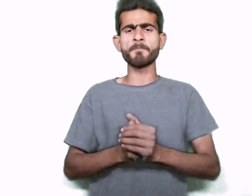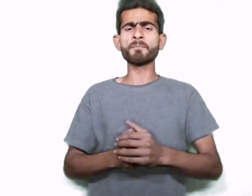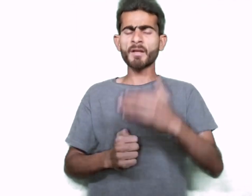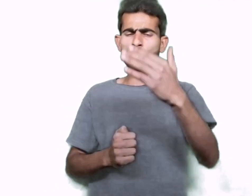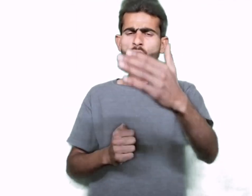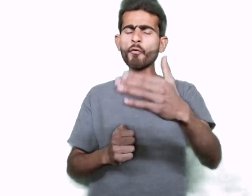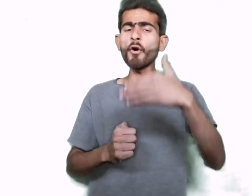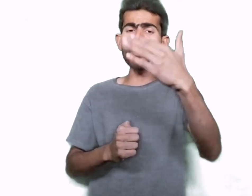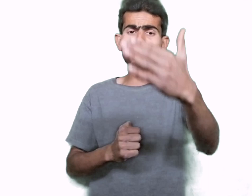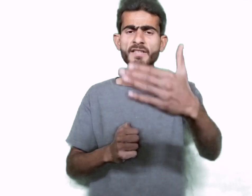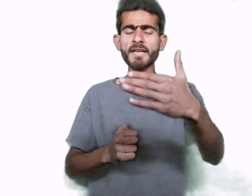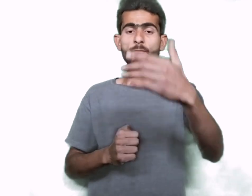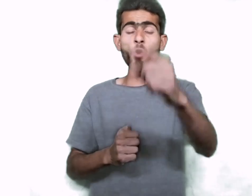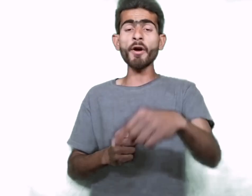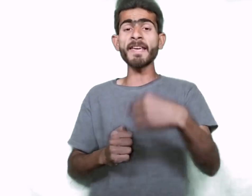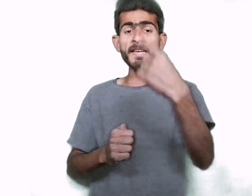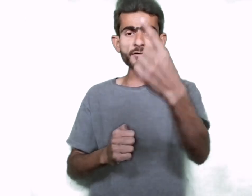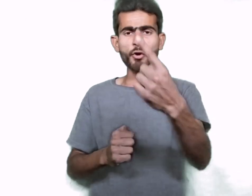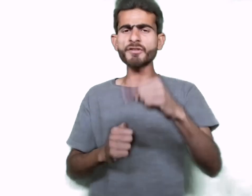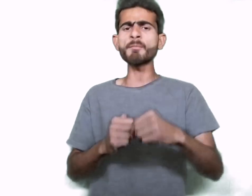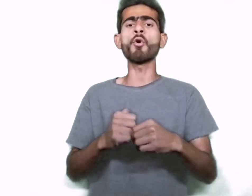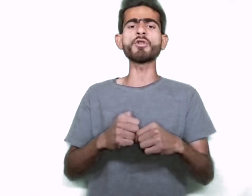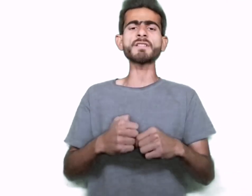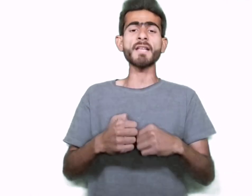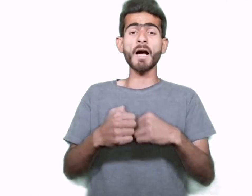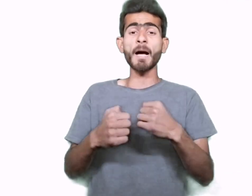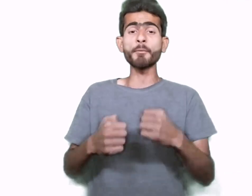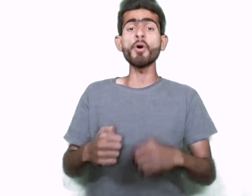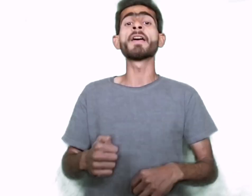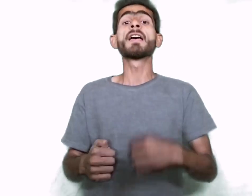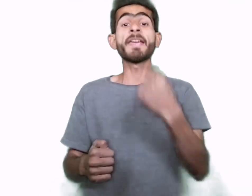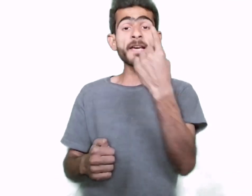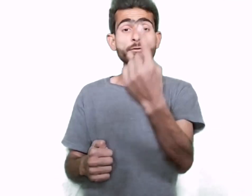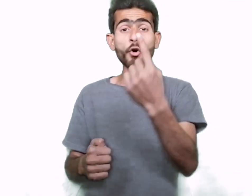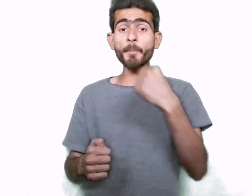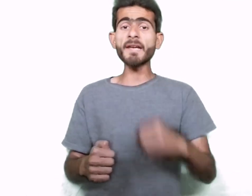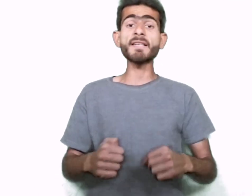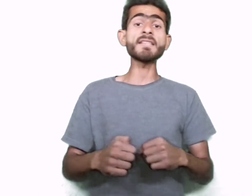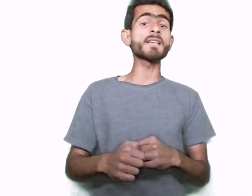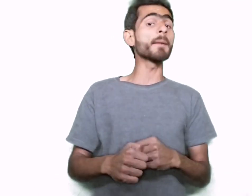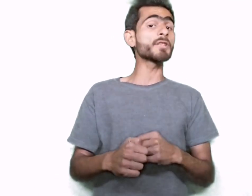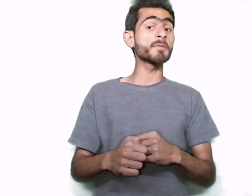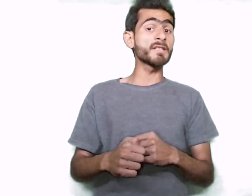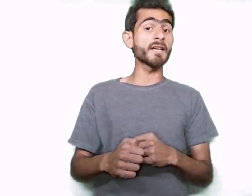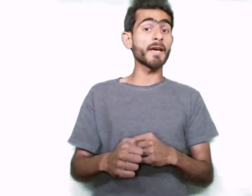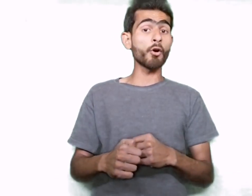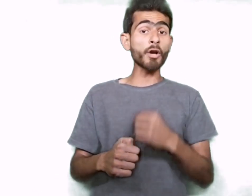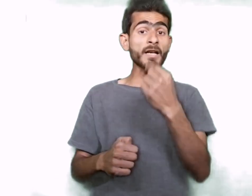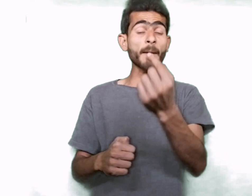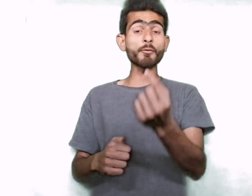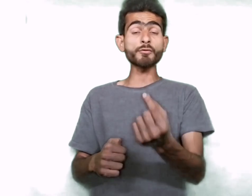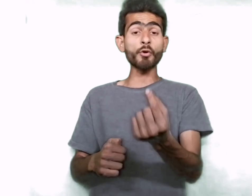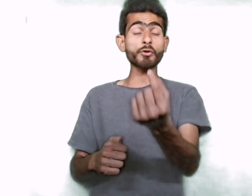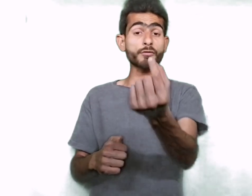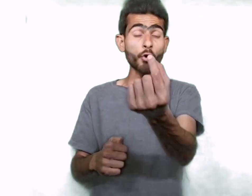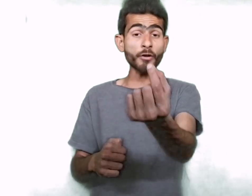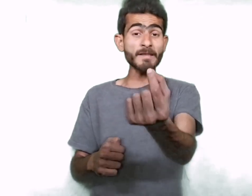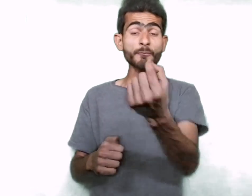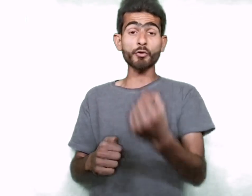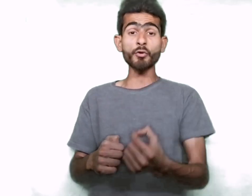گی دوستو وہ ایک سو سیم ہو سکتا آپ کو ایک سو روپے کے حساب سے دی جائے اور اگر آپ کو سو سو سیم دو